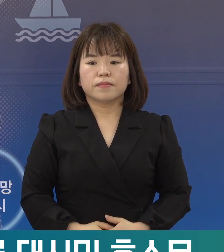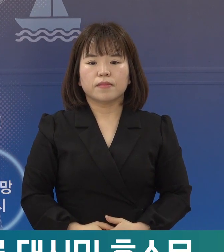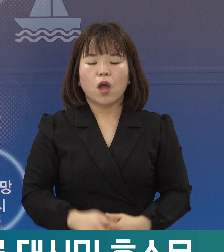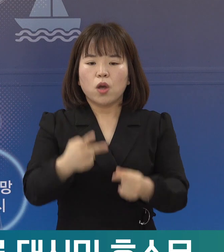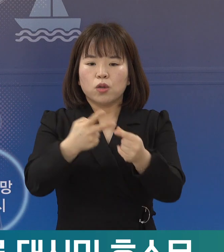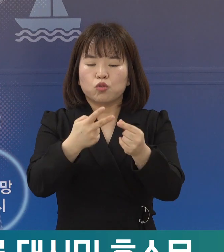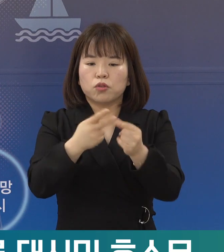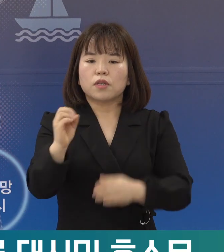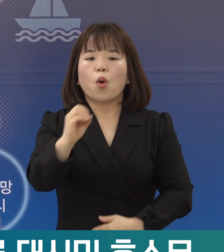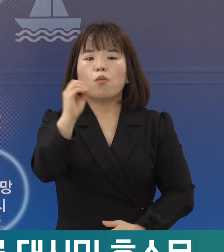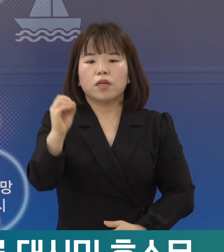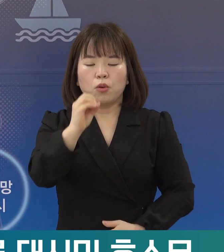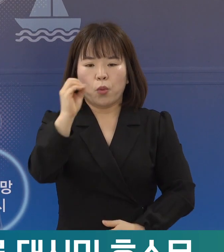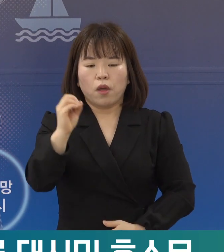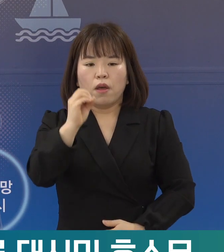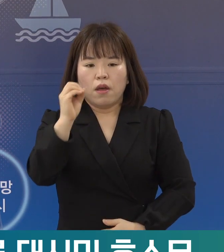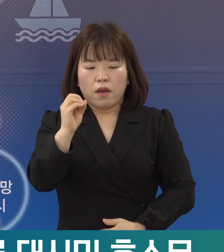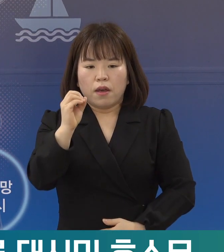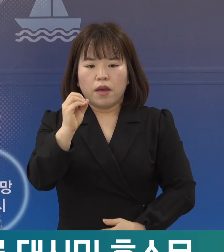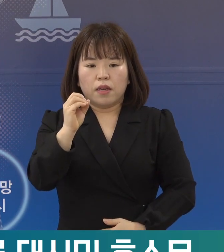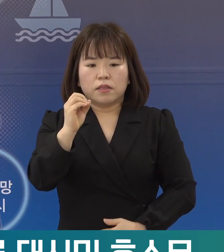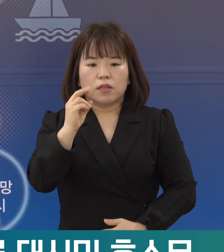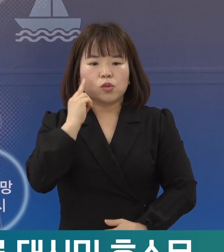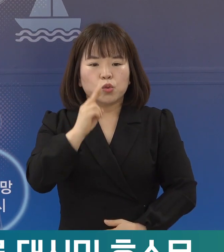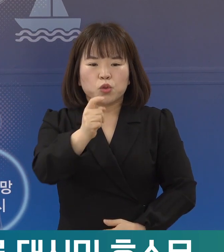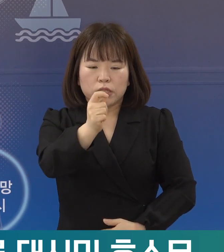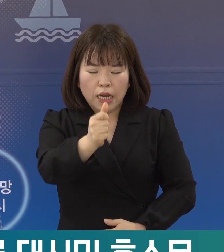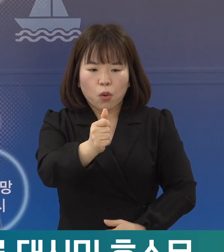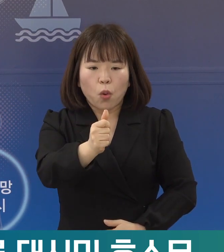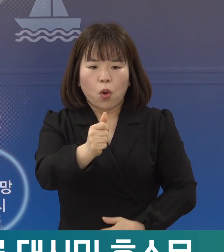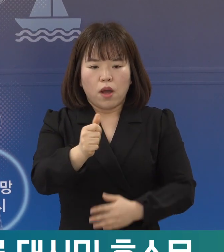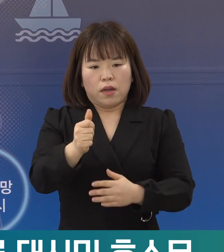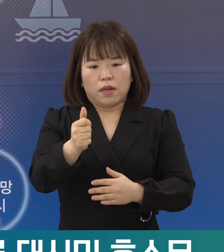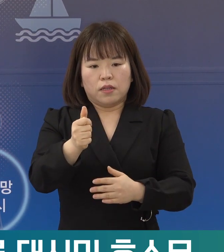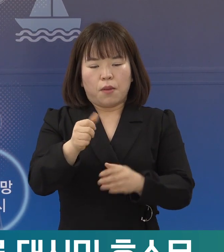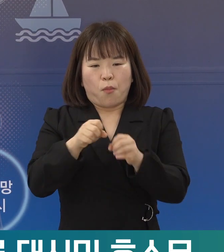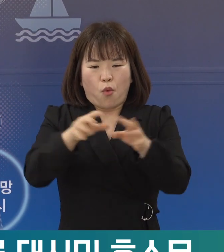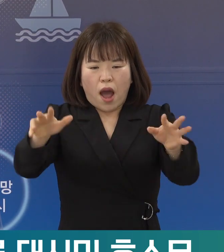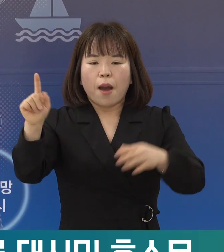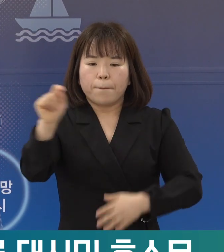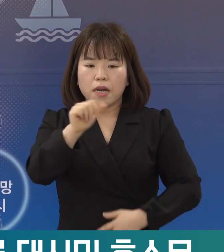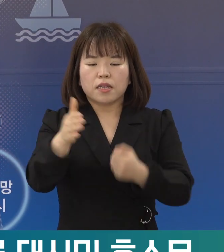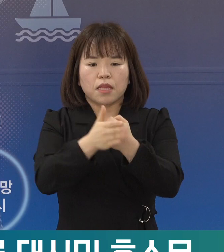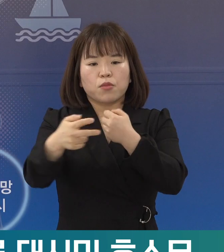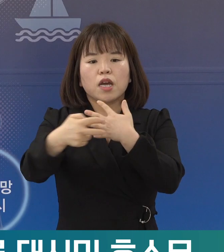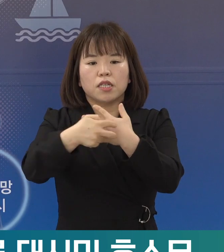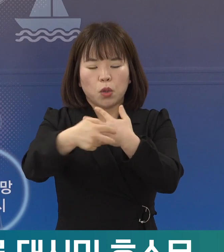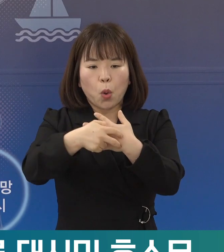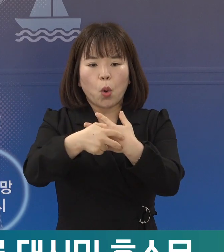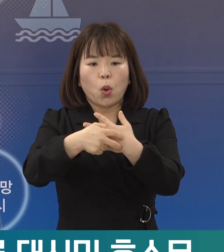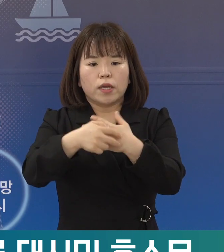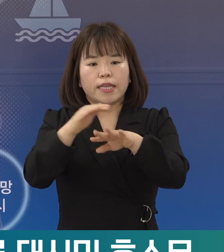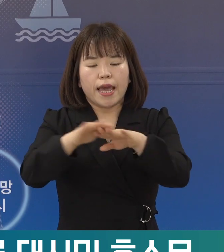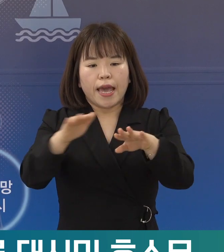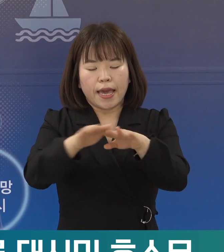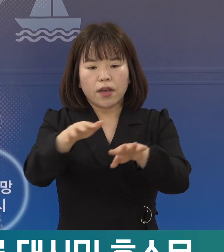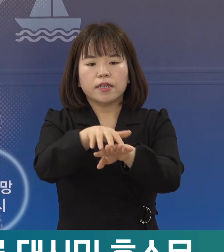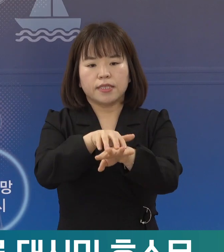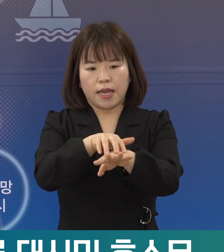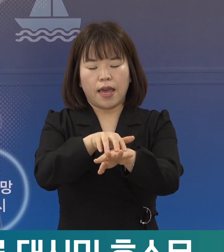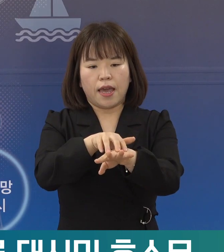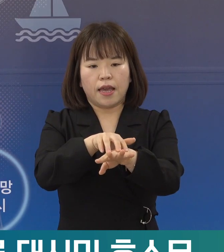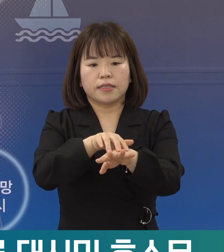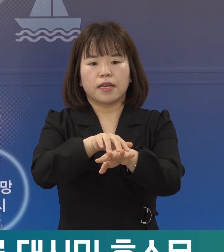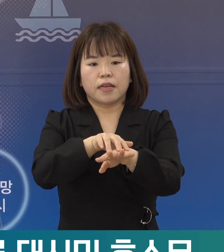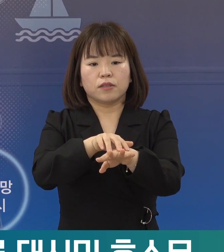둘째, 오미크론의 낮은 중증화율과 빠른 전파 특성을 고려한 의료 대응 체계를 본격적으로